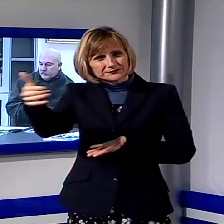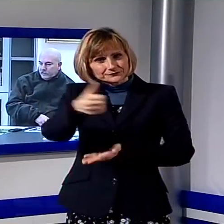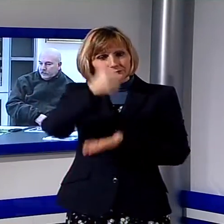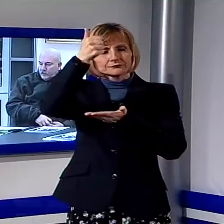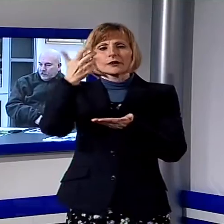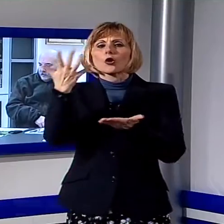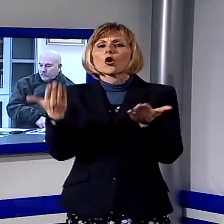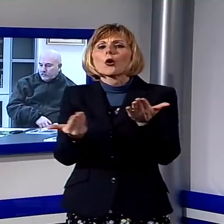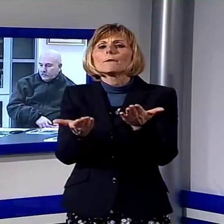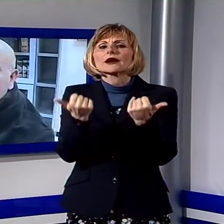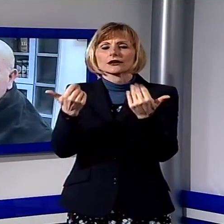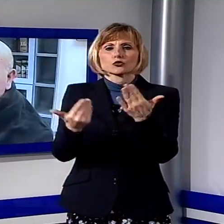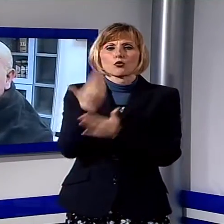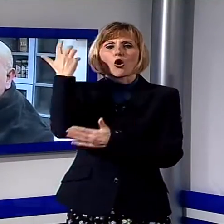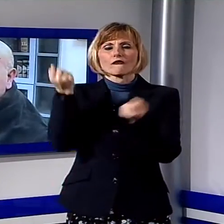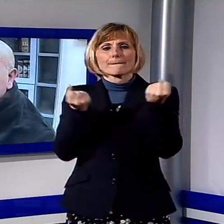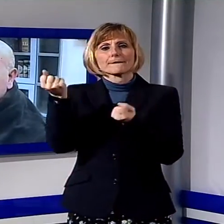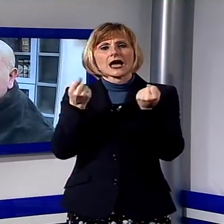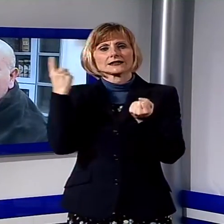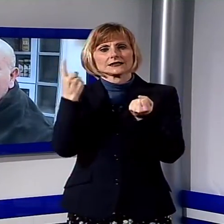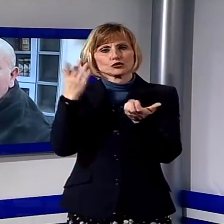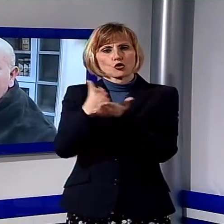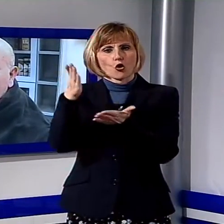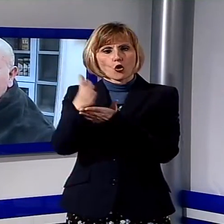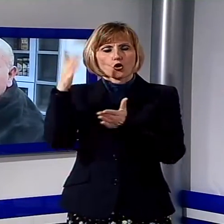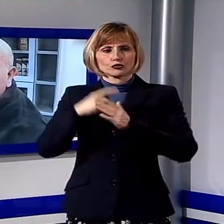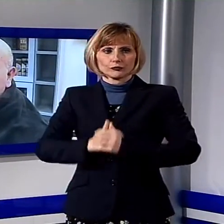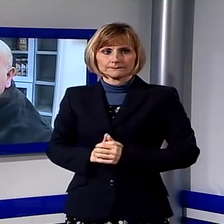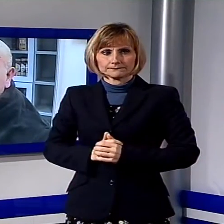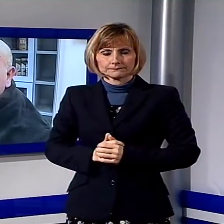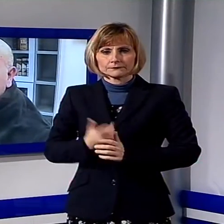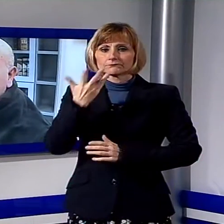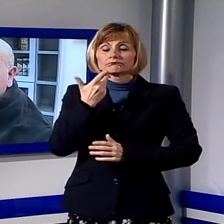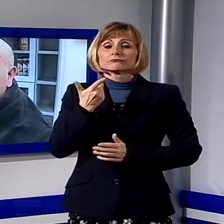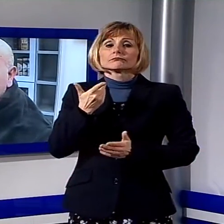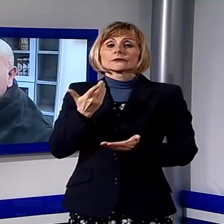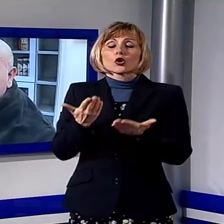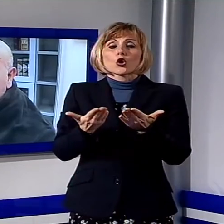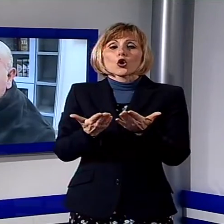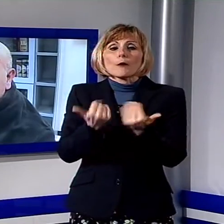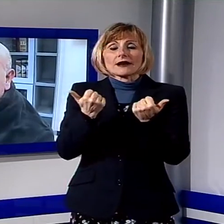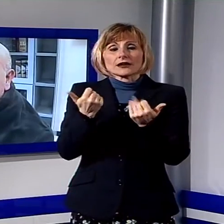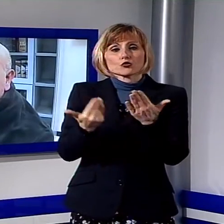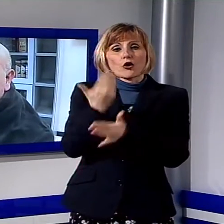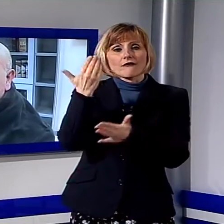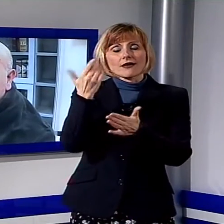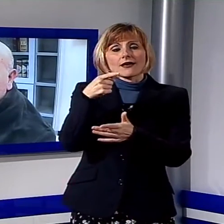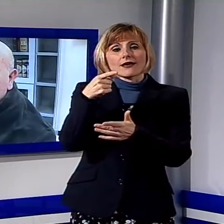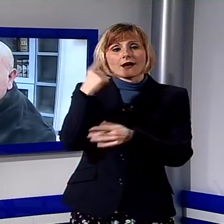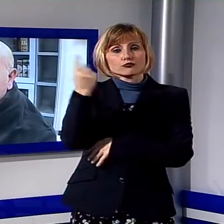mezzi di soccorso. Riprende fondi per l'acquisto di queste ambulanze, uno per la sede di Lucca, una per la sede di Coreglia e una